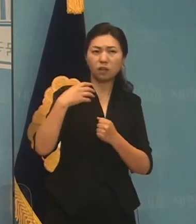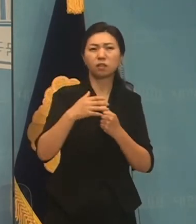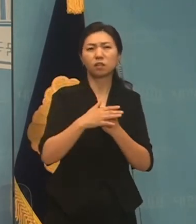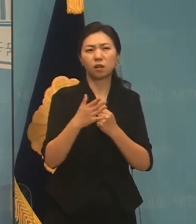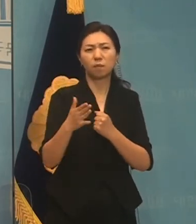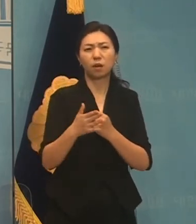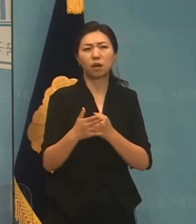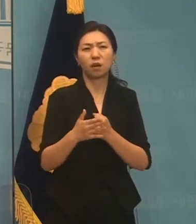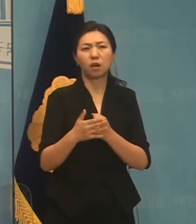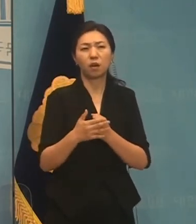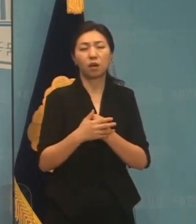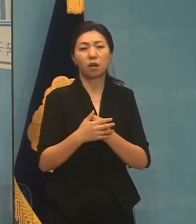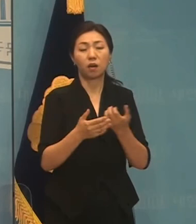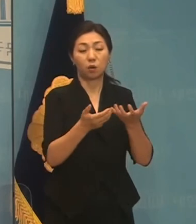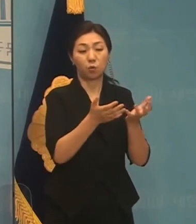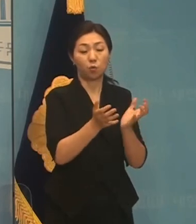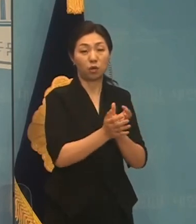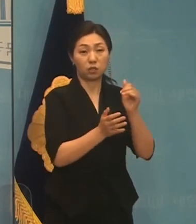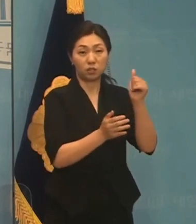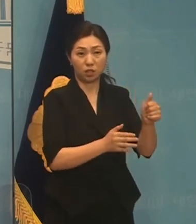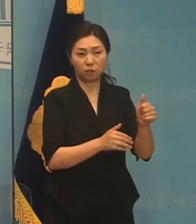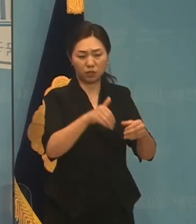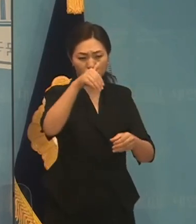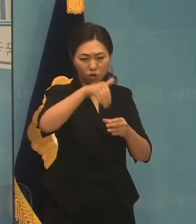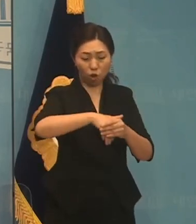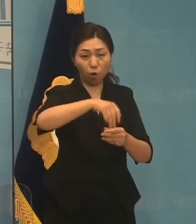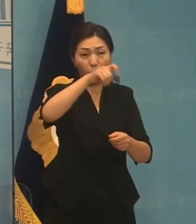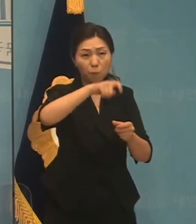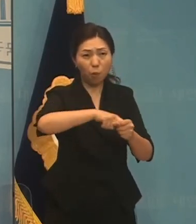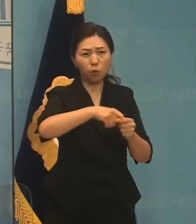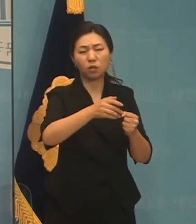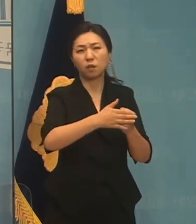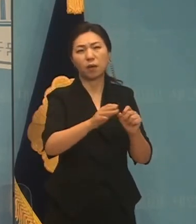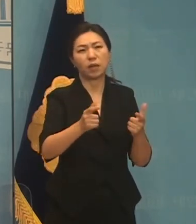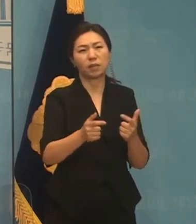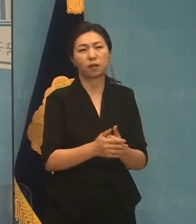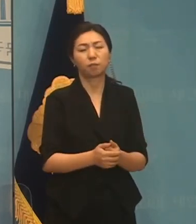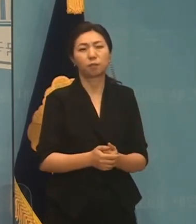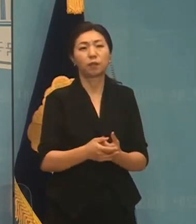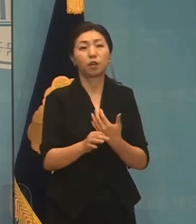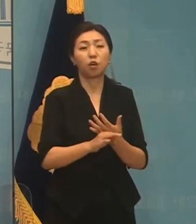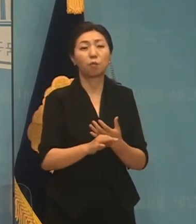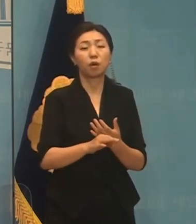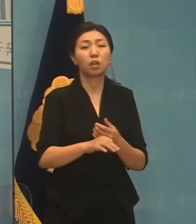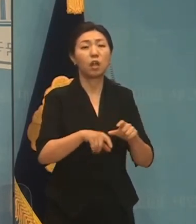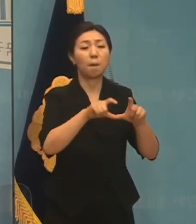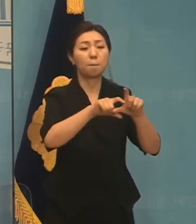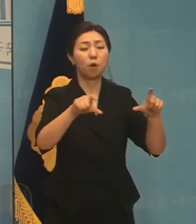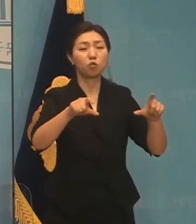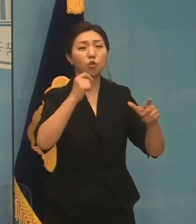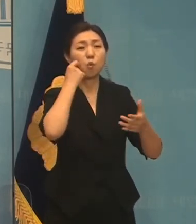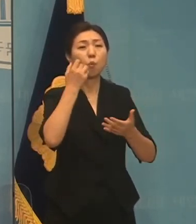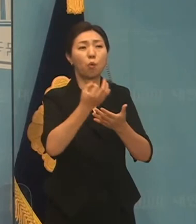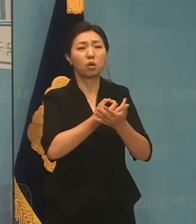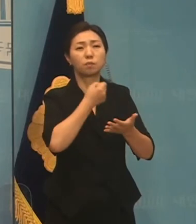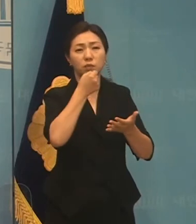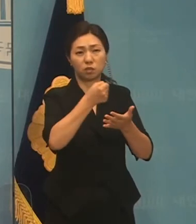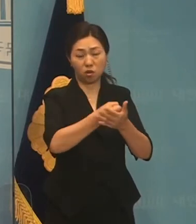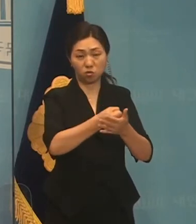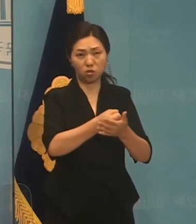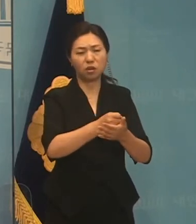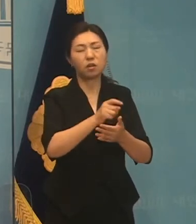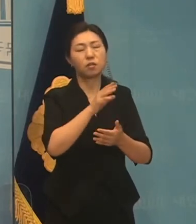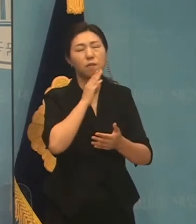맞는 정국이기 때문에 월급을 이렇게 측정하는 것이 옳다고 생각합니다. 국민 여러분,